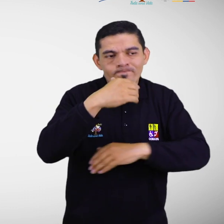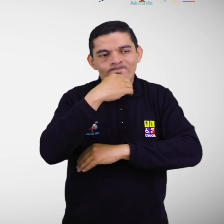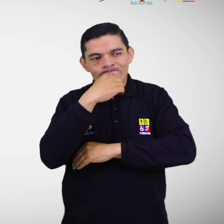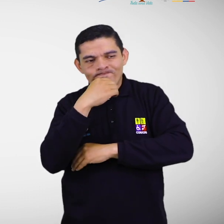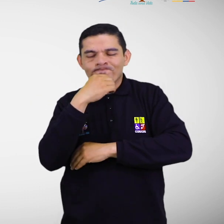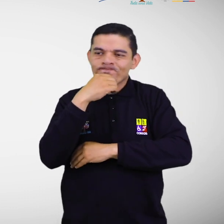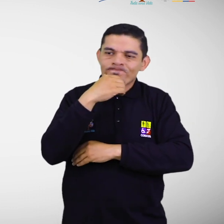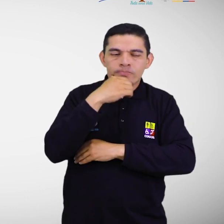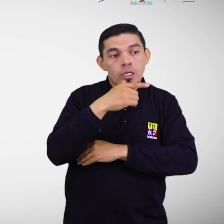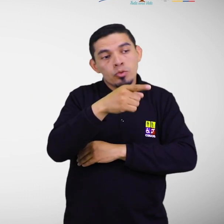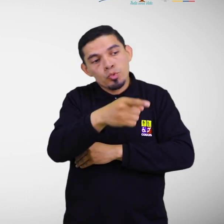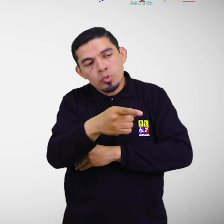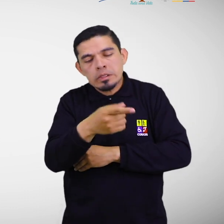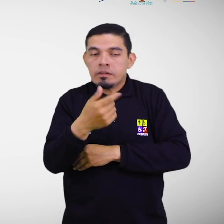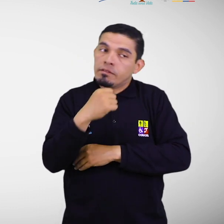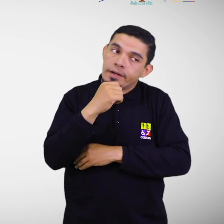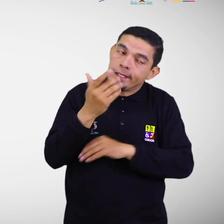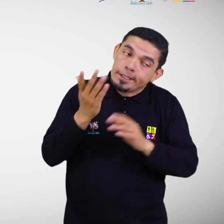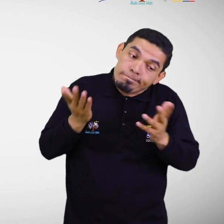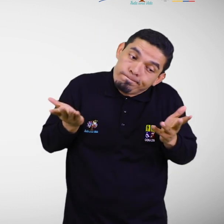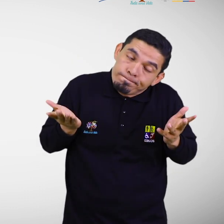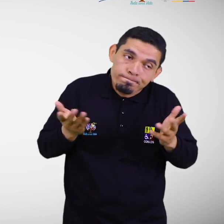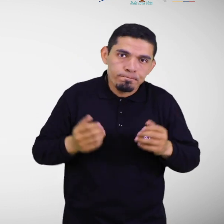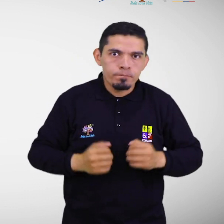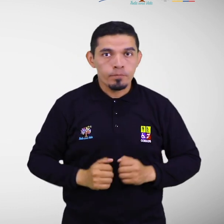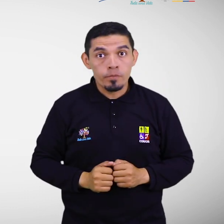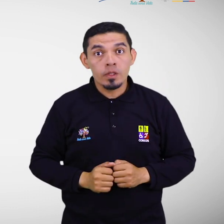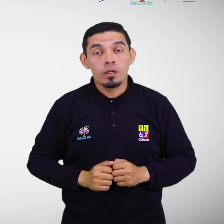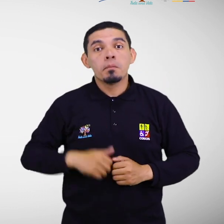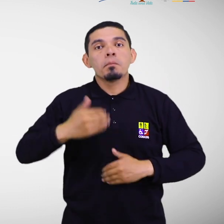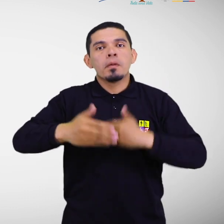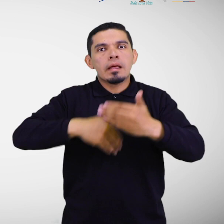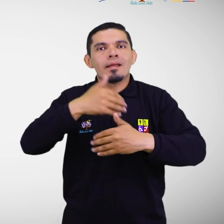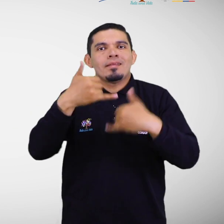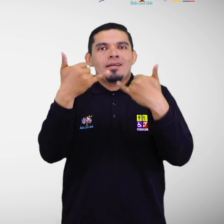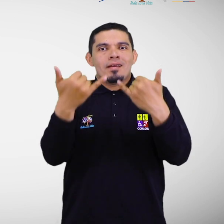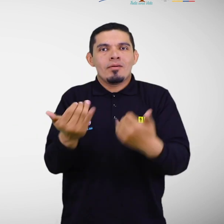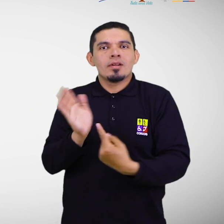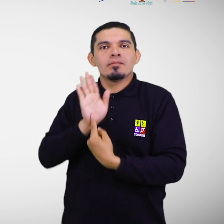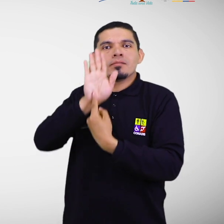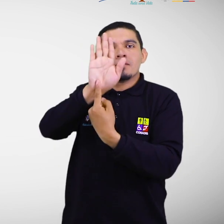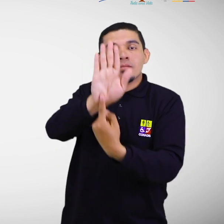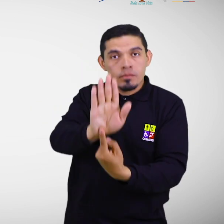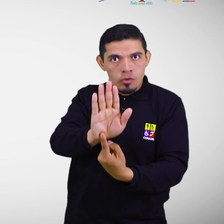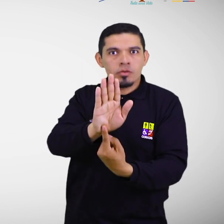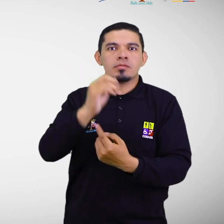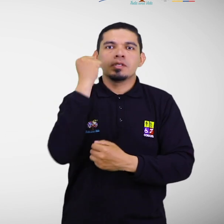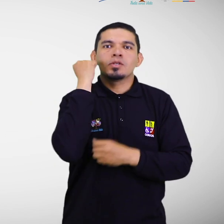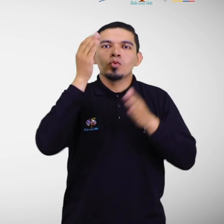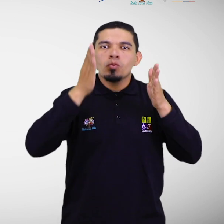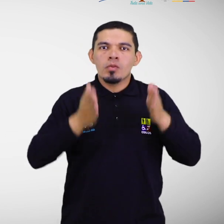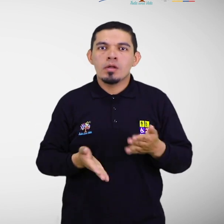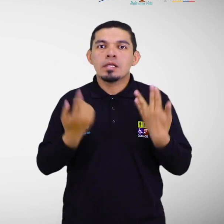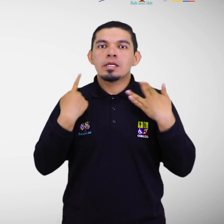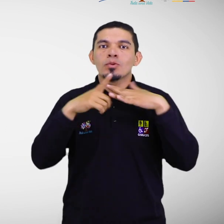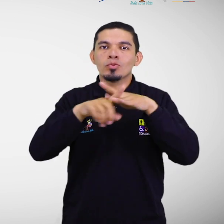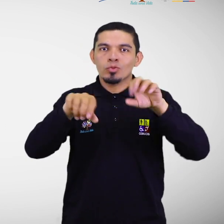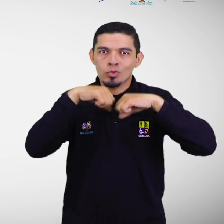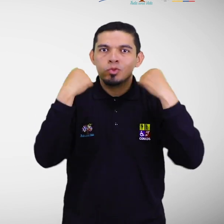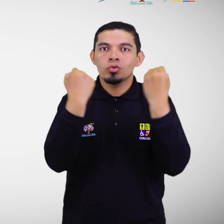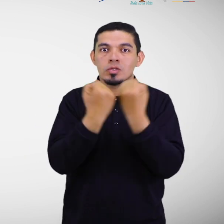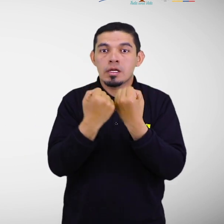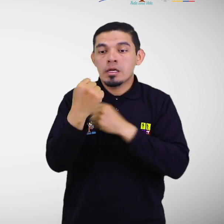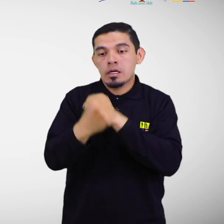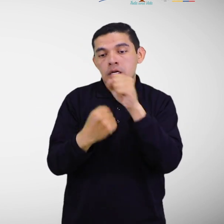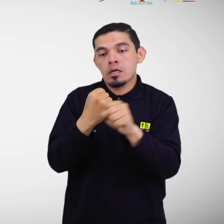su entorno aceptando sus limitaciones. Para finalmente llegar a un modelo de derechos humanos e inclusión social a partir de